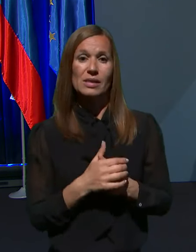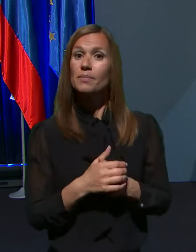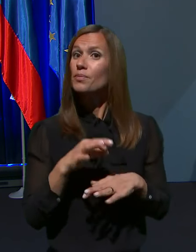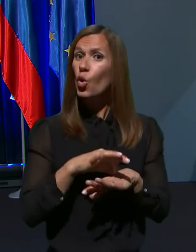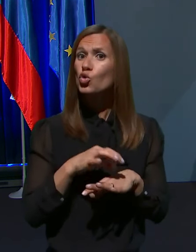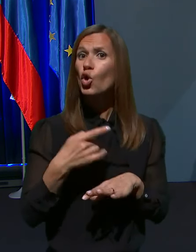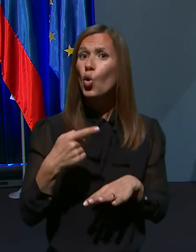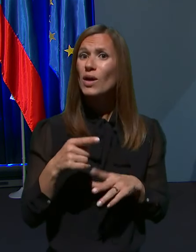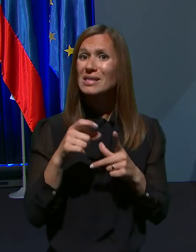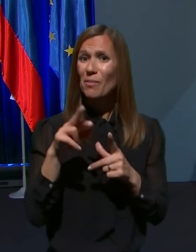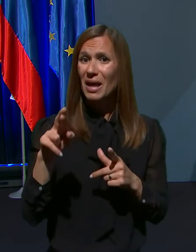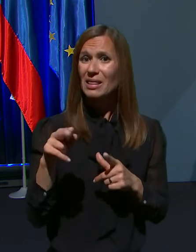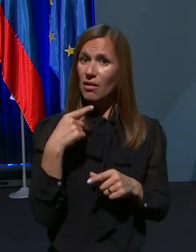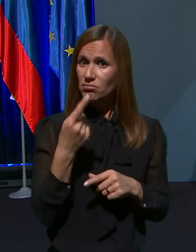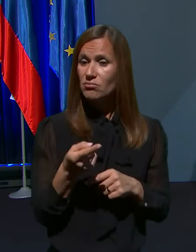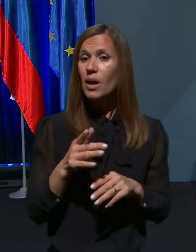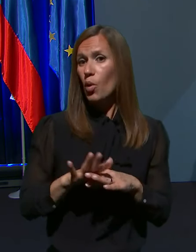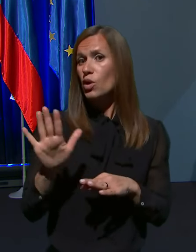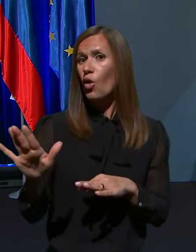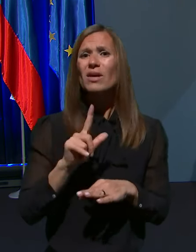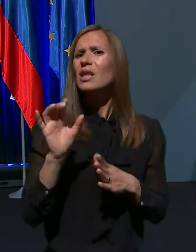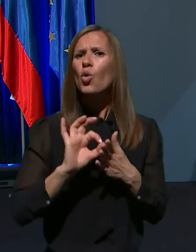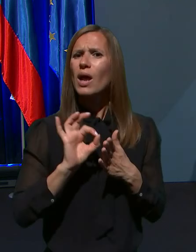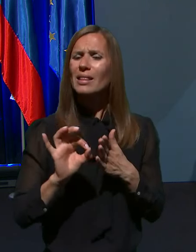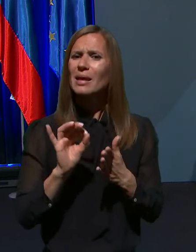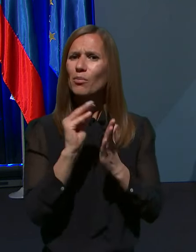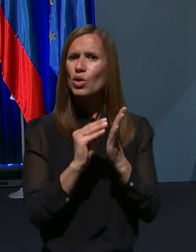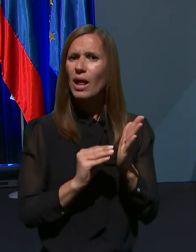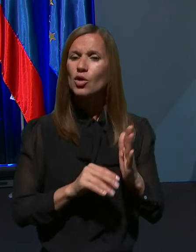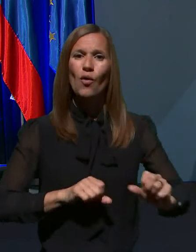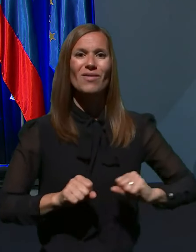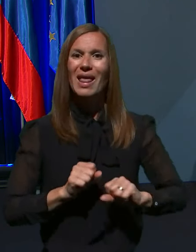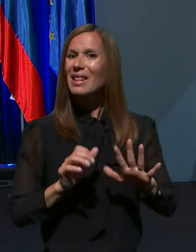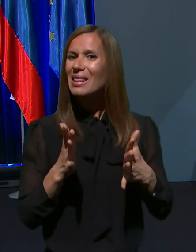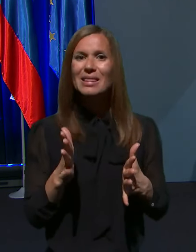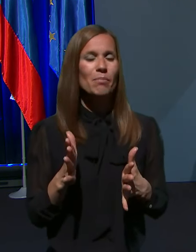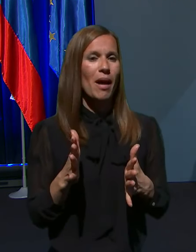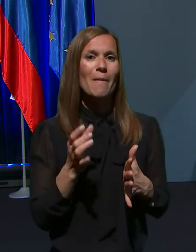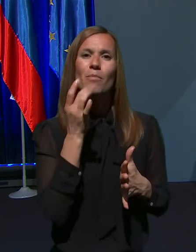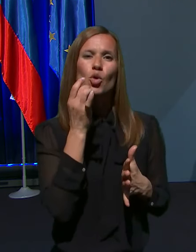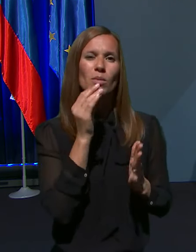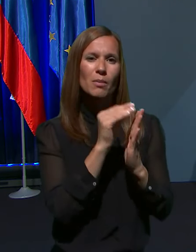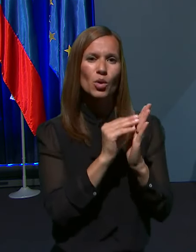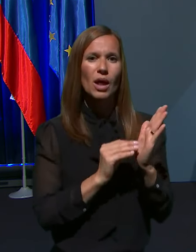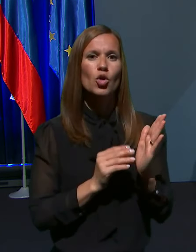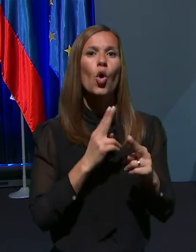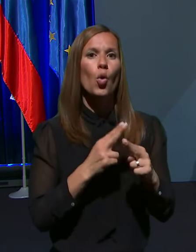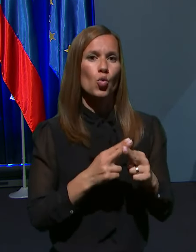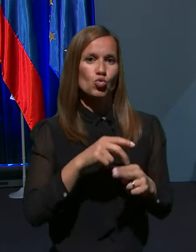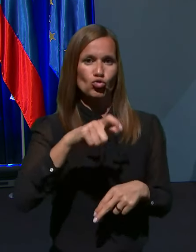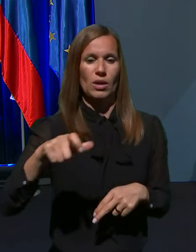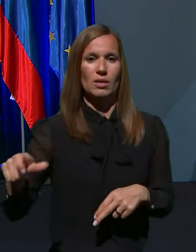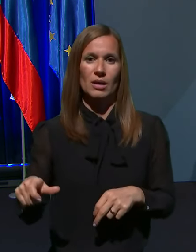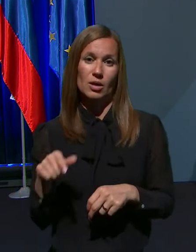dejal, da po njegovih neuradnih podatkih vlada nima podrobnih podatkov o okuženih, torej